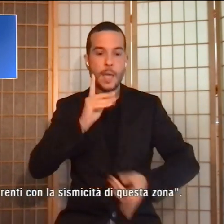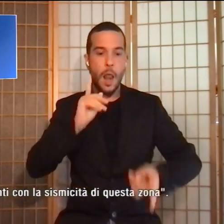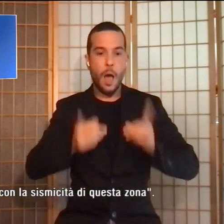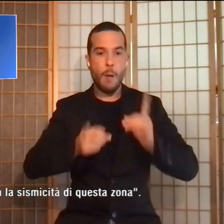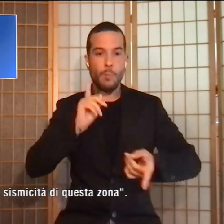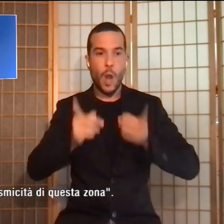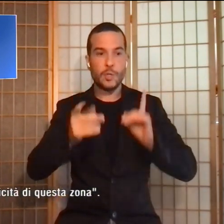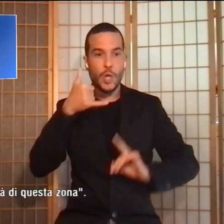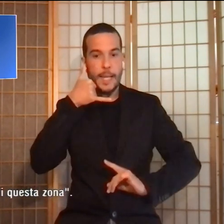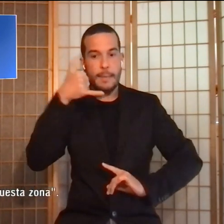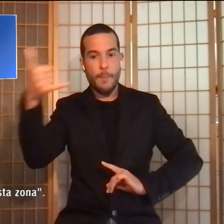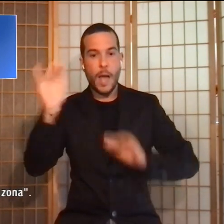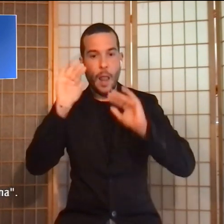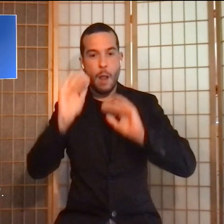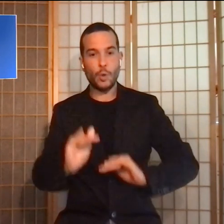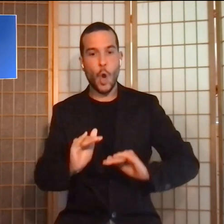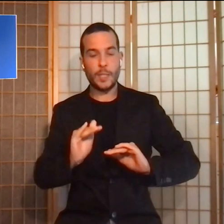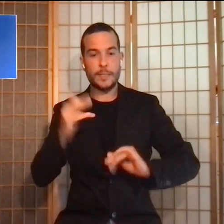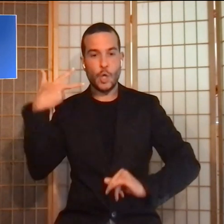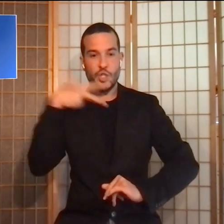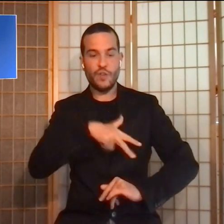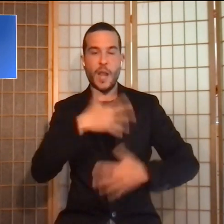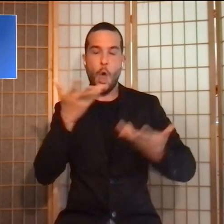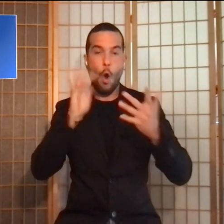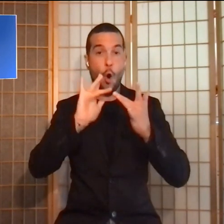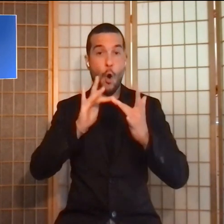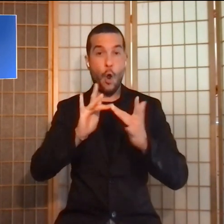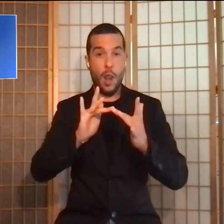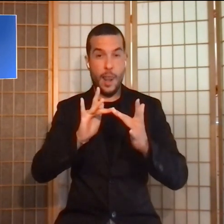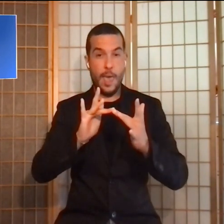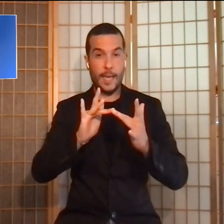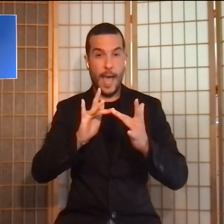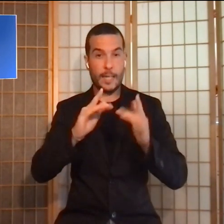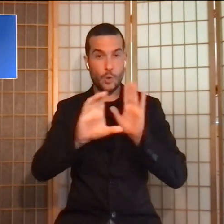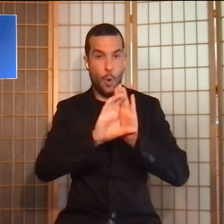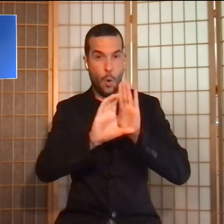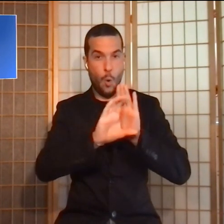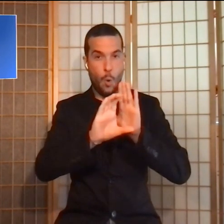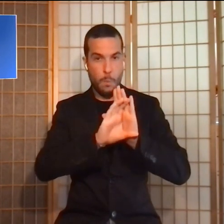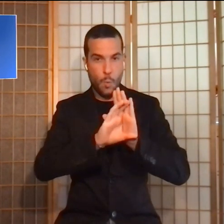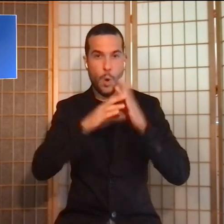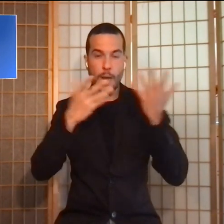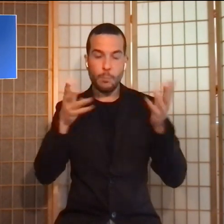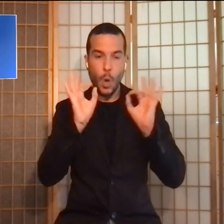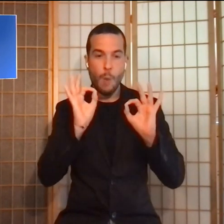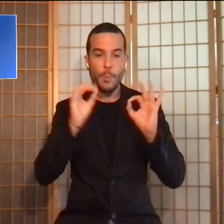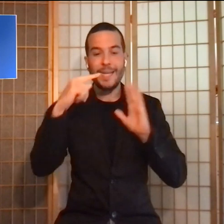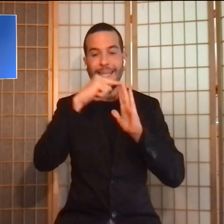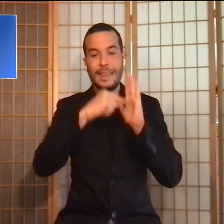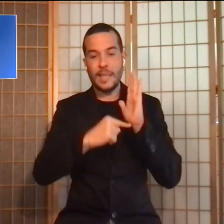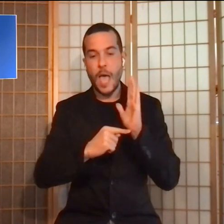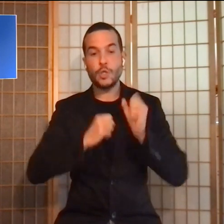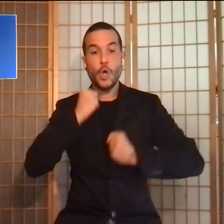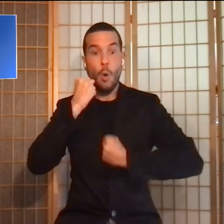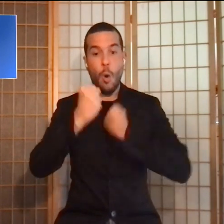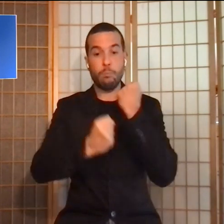la protezione civile o anche a collegarsi alla rete civica del Comune per avere indicazioni sui comportamenti da avere